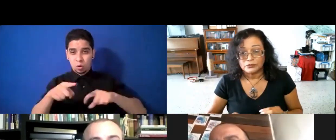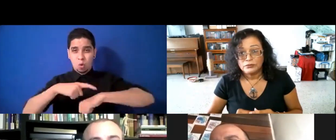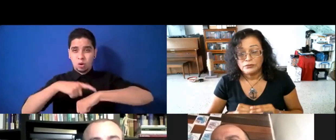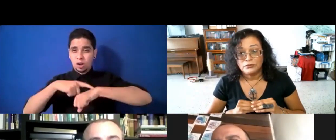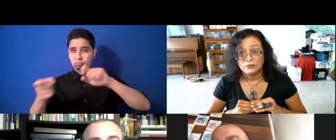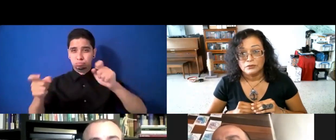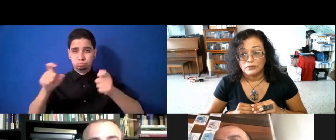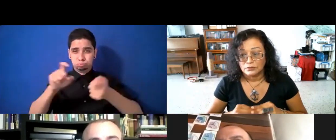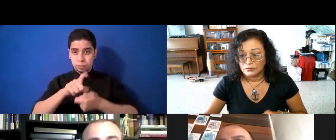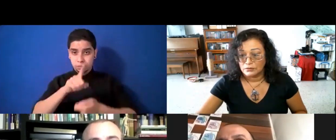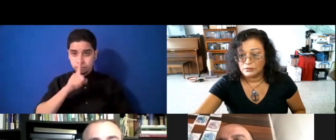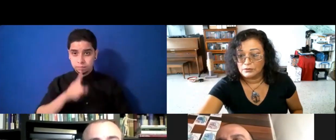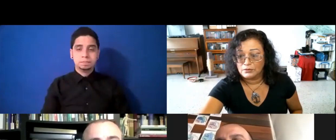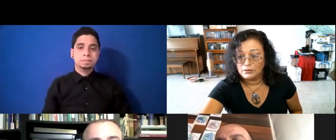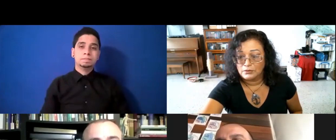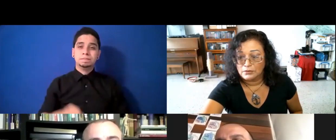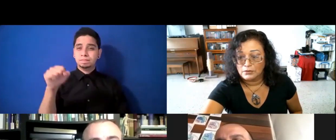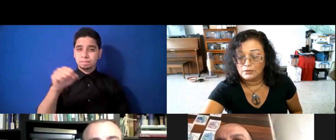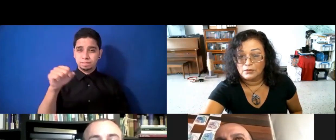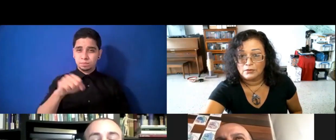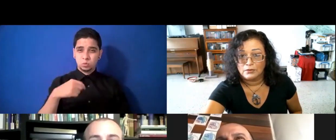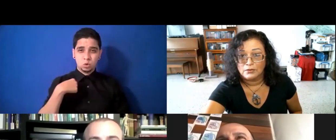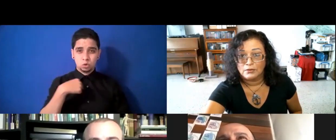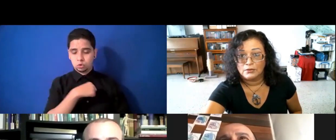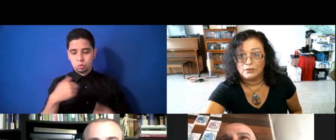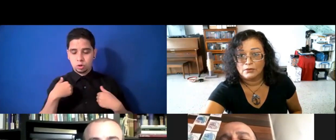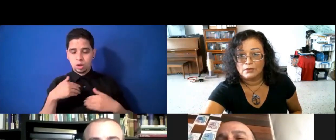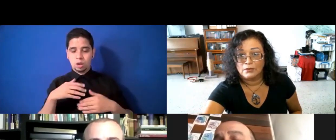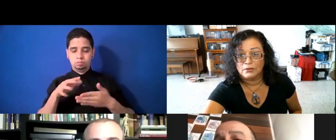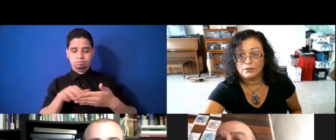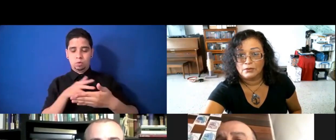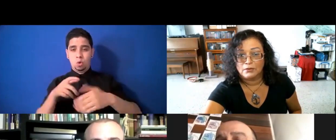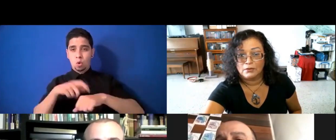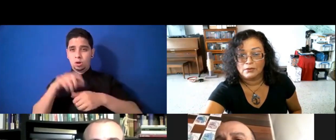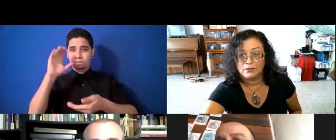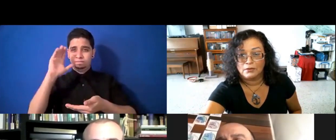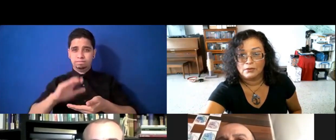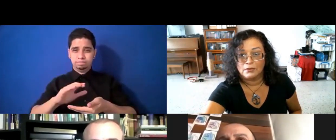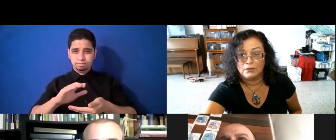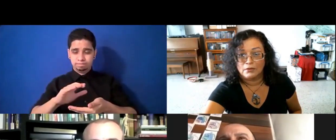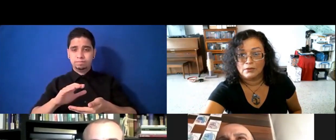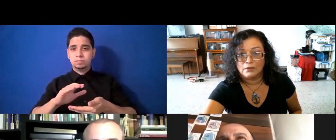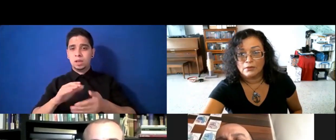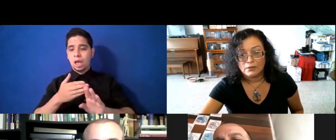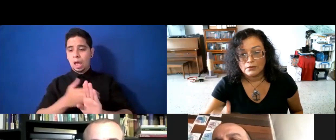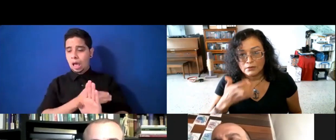Sí, tuvimos que reducir en horarios. Ahora, pues, antes se abrían siete días y ahora se abren